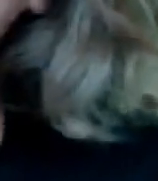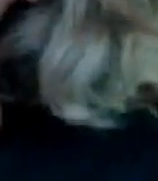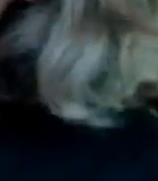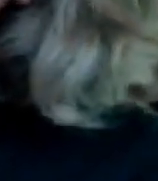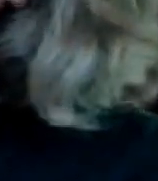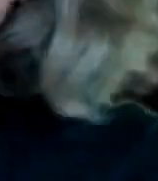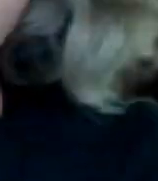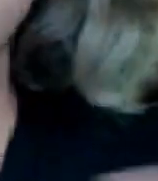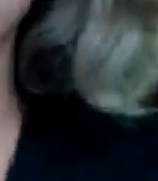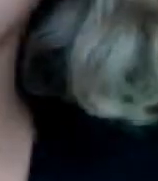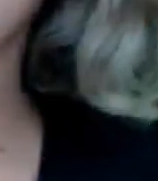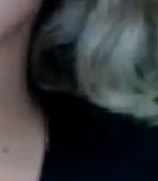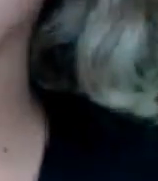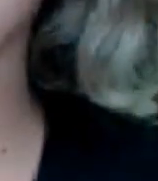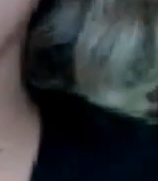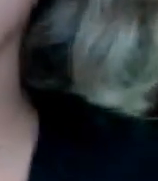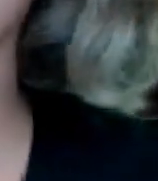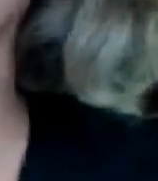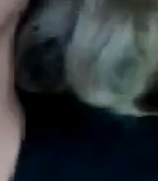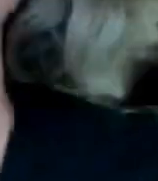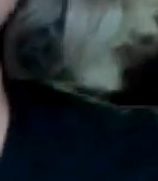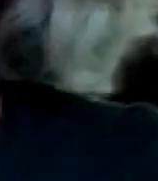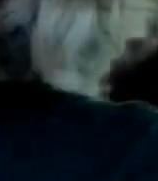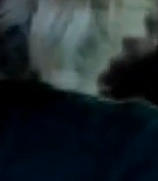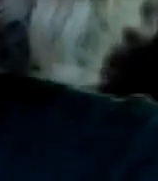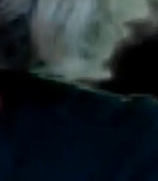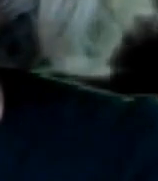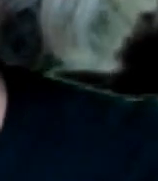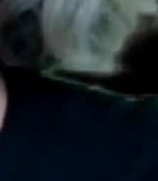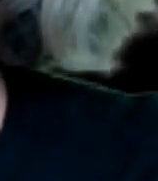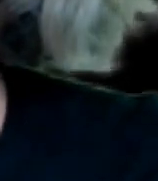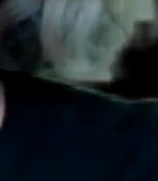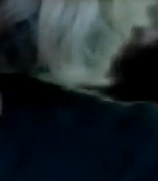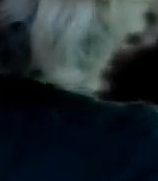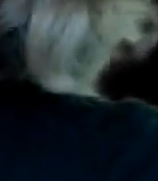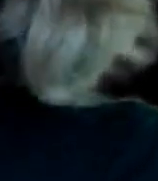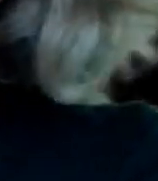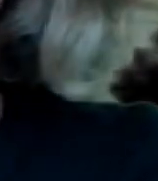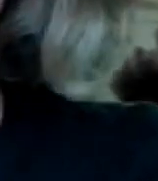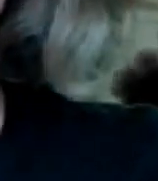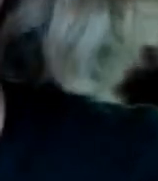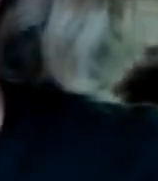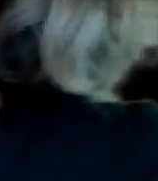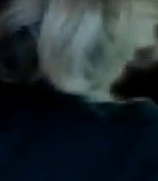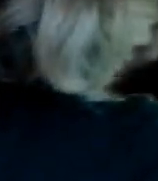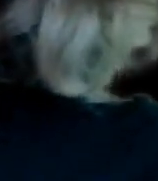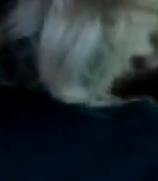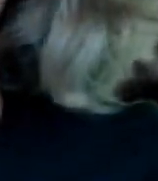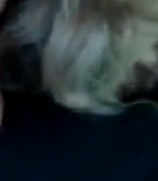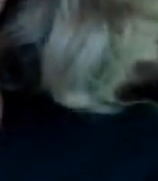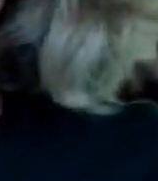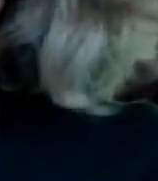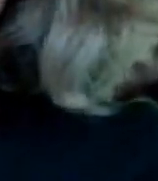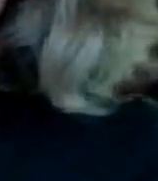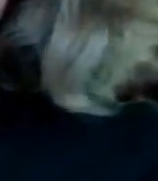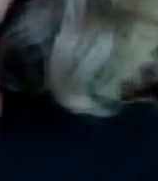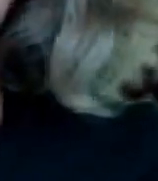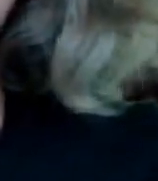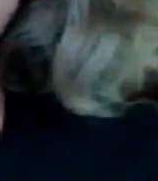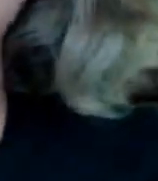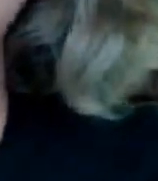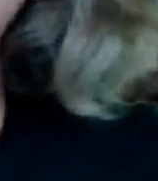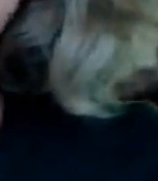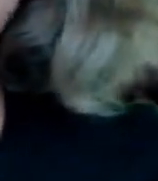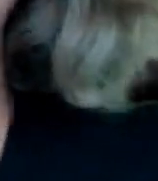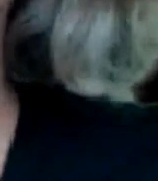acá Con los que estamos Mandando dinero Para México Porque yo también Tienen mandando remisas A mis parientes Allá Cuando Cuando